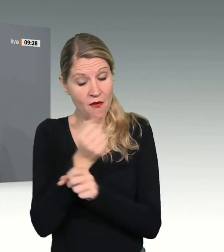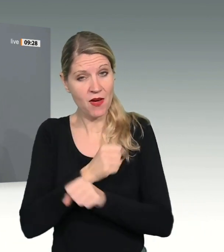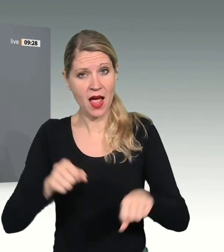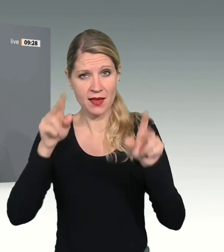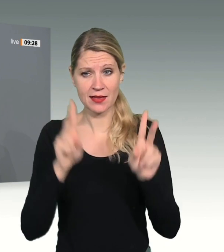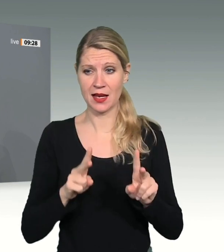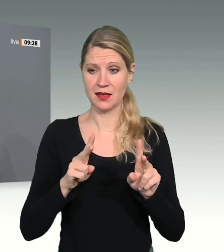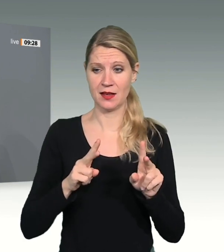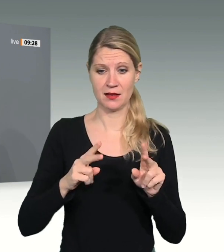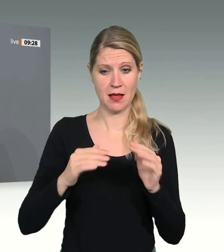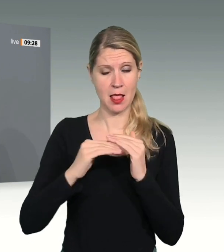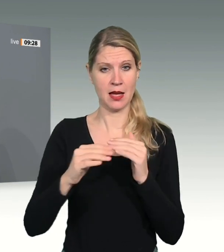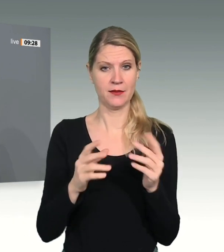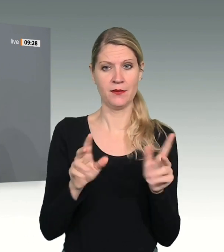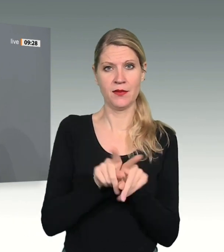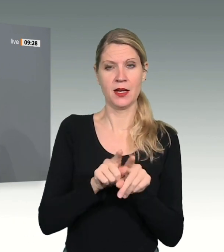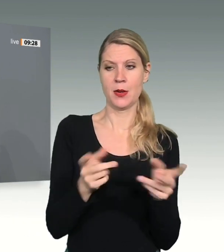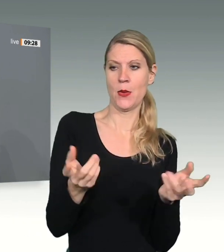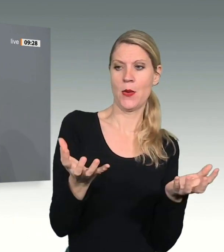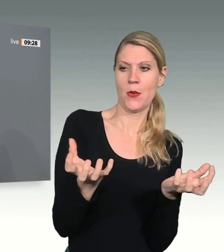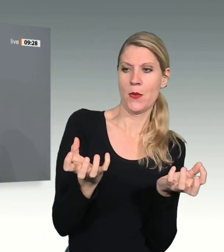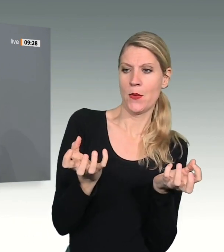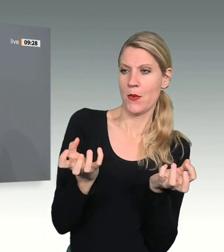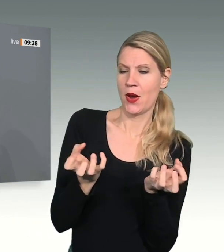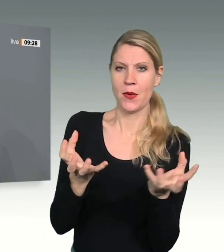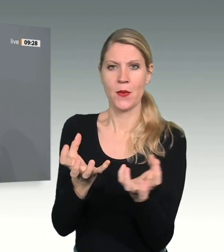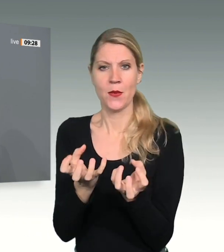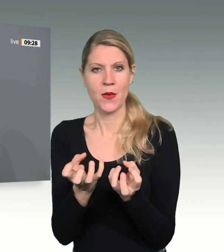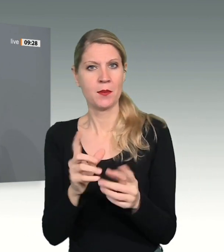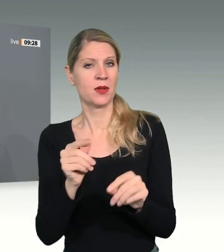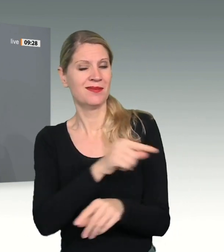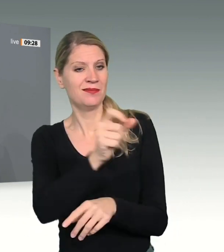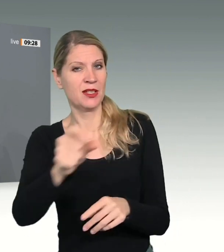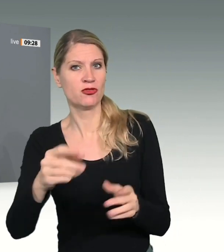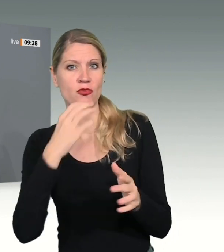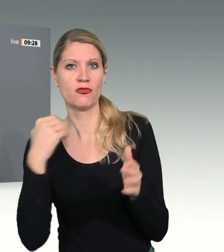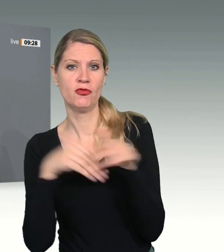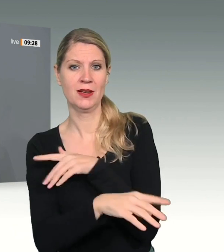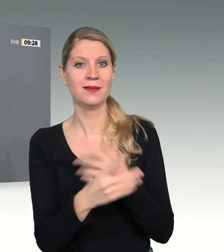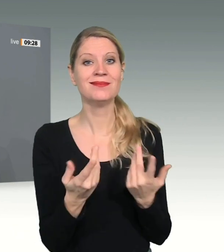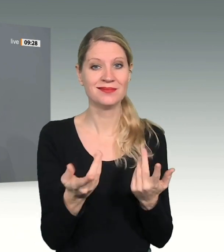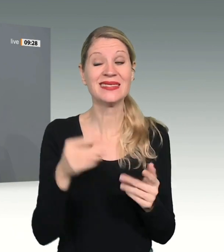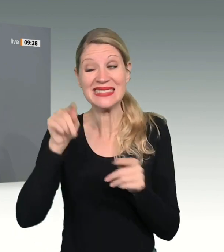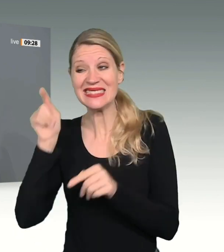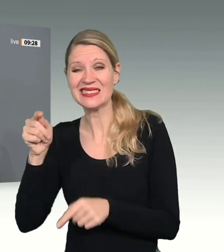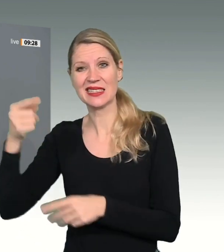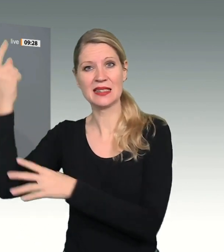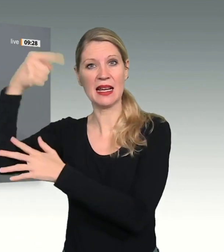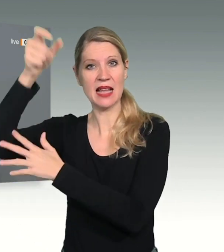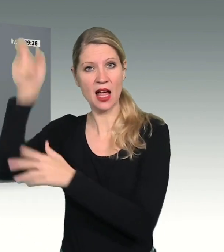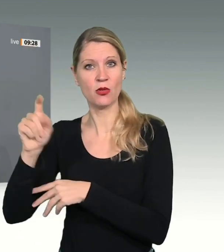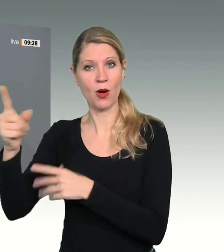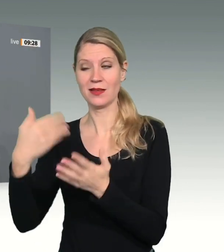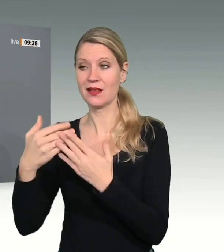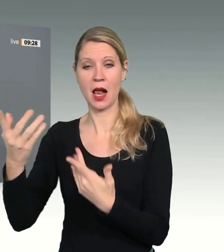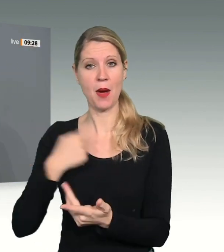Verantwortung, zu zeigen, dass diese Werte auch funktionieren, dass das besser geht. Und